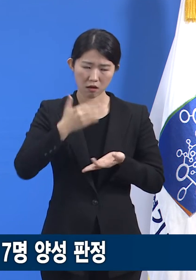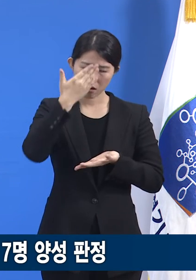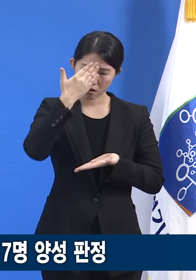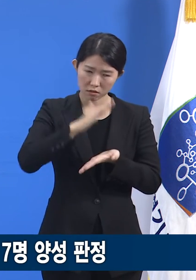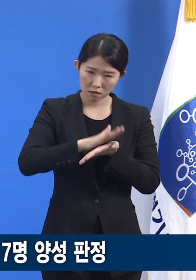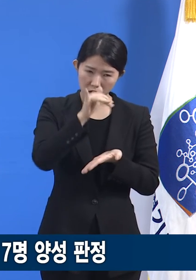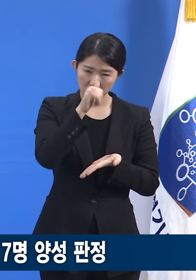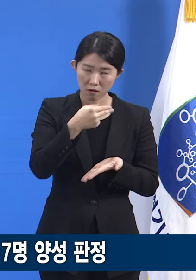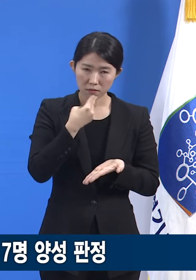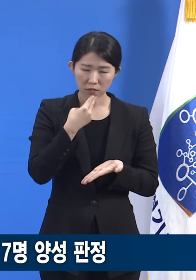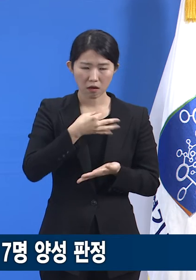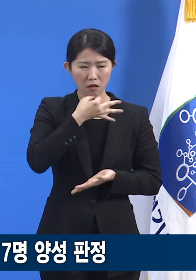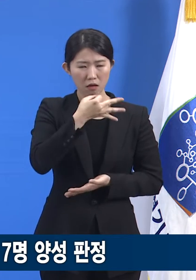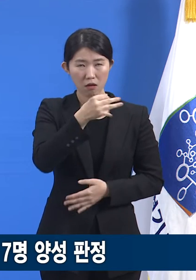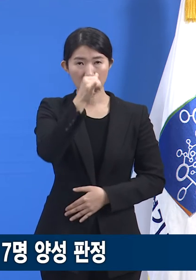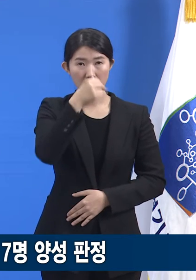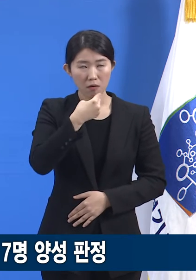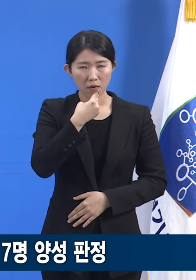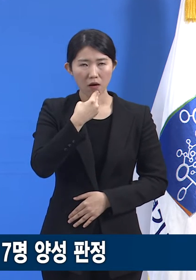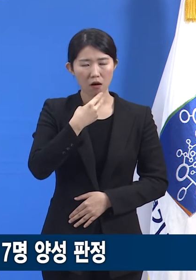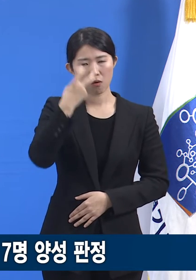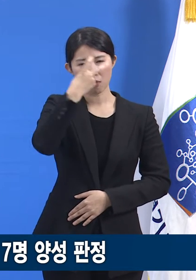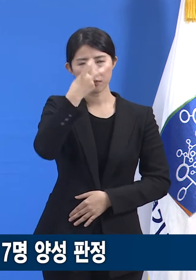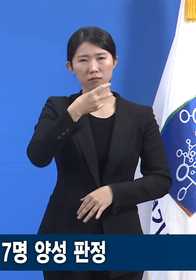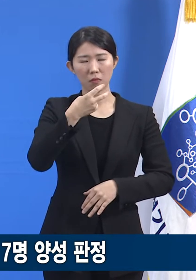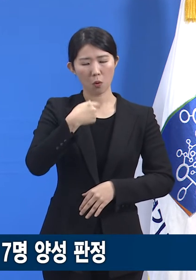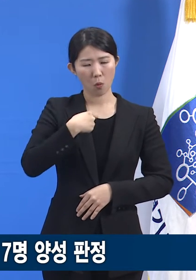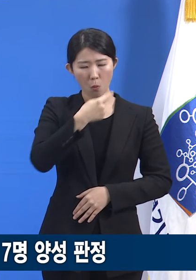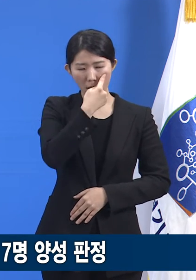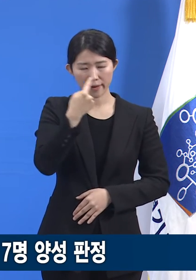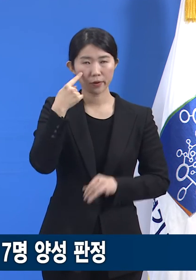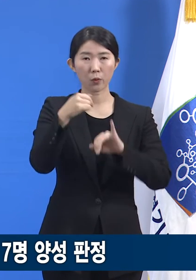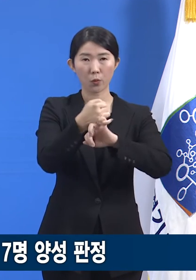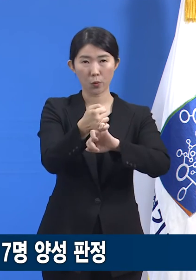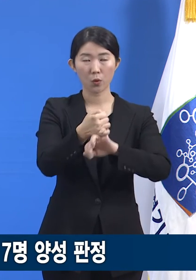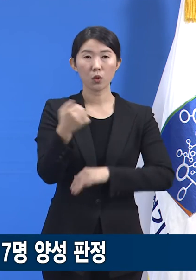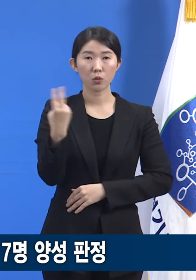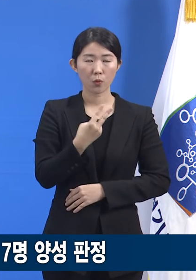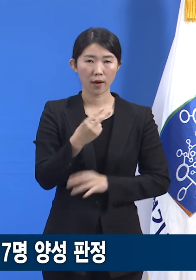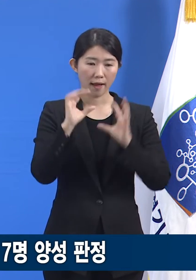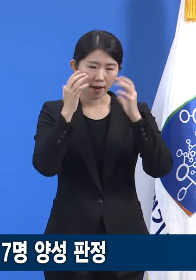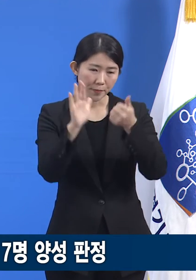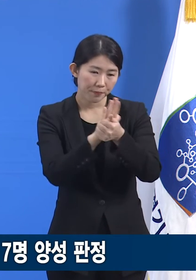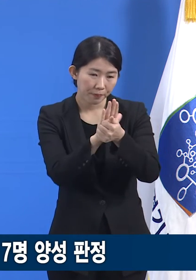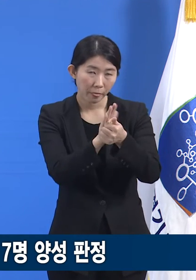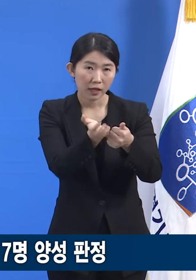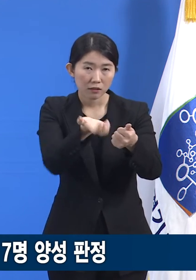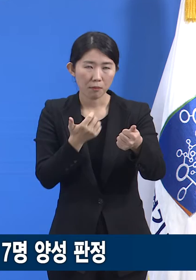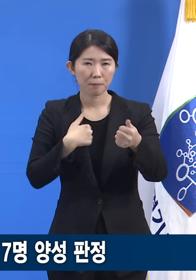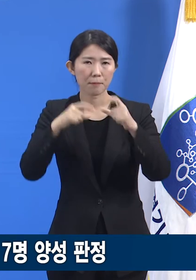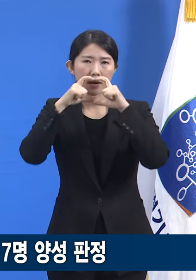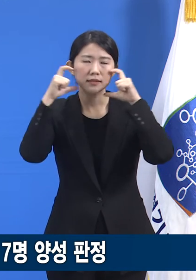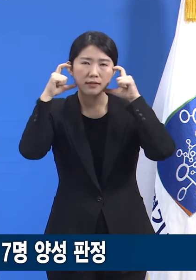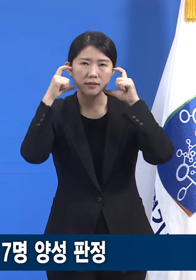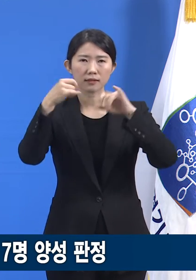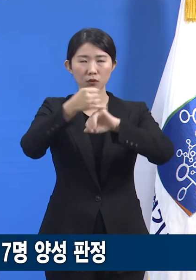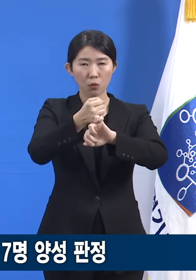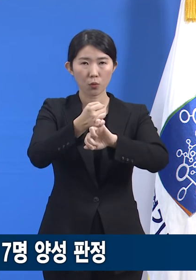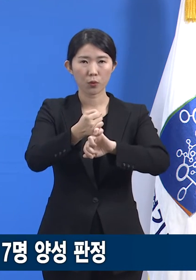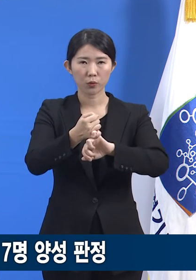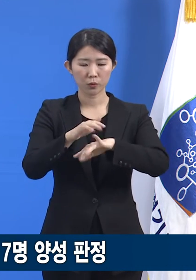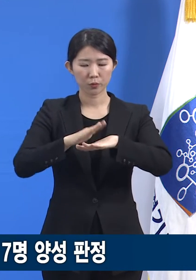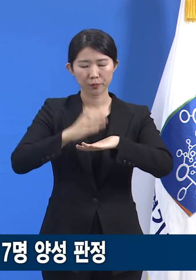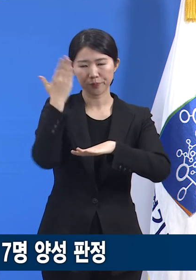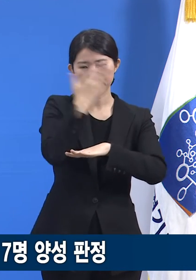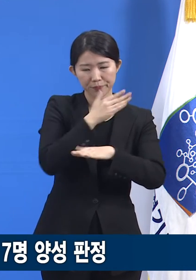건강을 항상 체크하는 것이 중요합니다. 또한 아이들을 대하기 전에는 마스크를 착용하고 위생수칙을 철저히